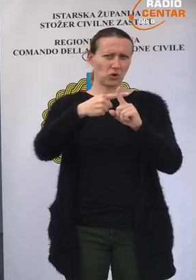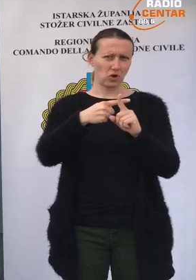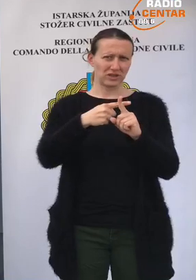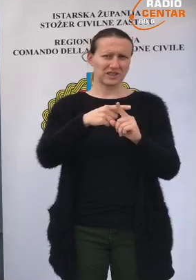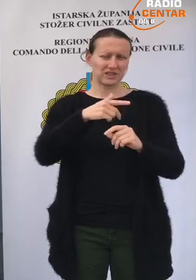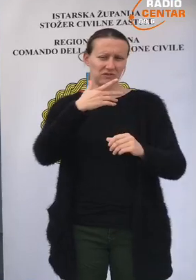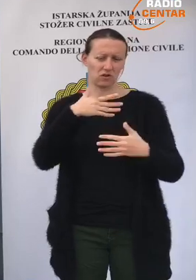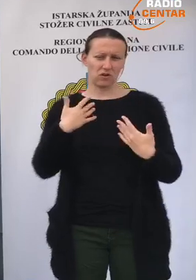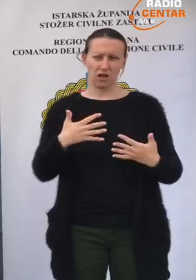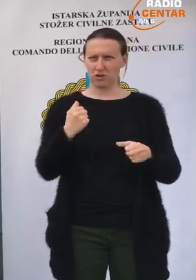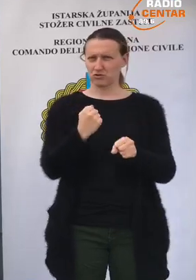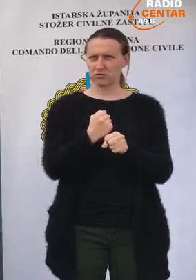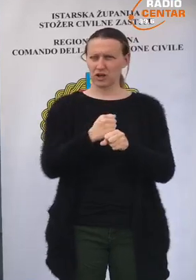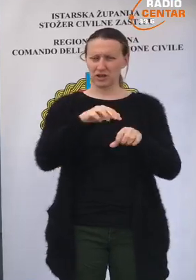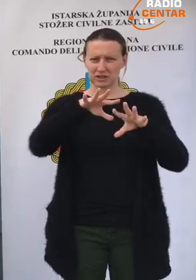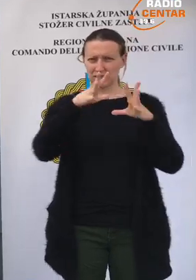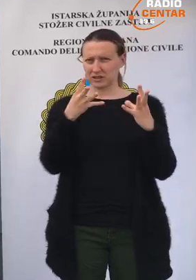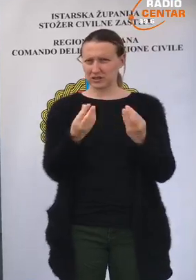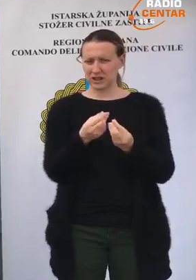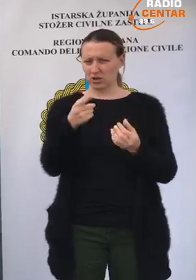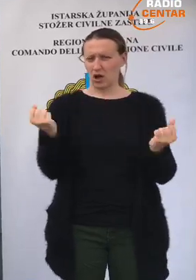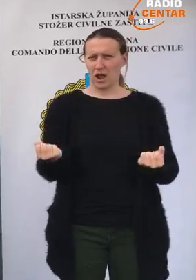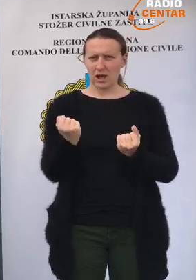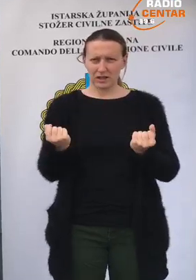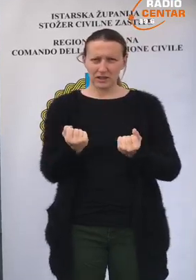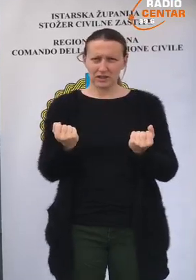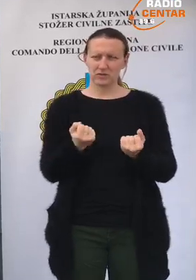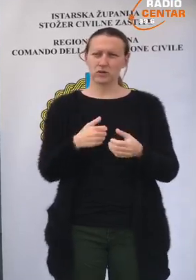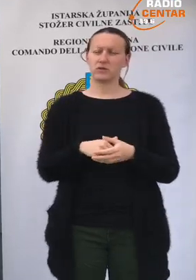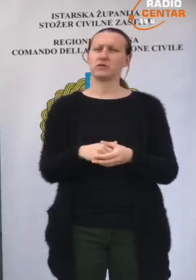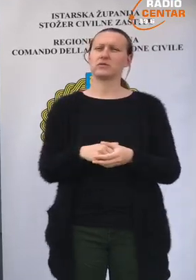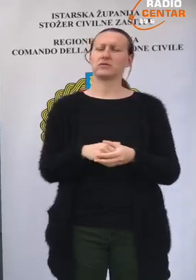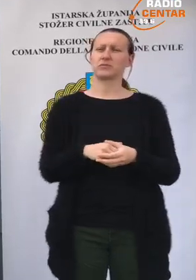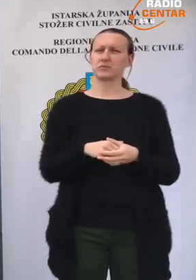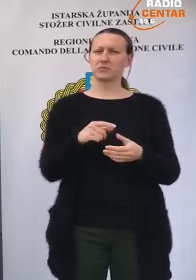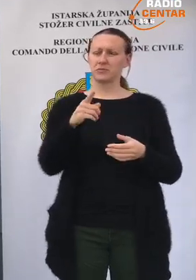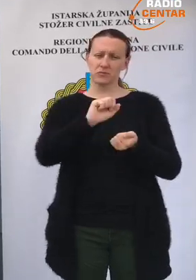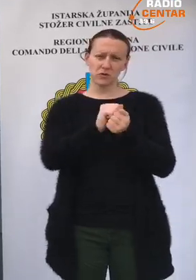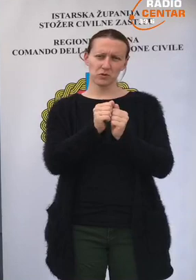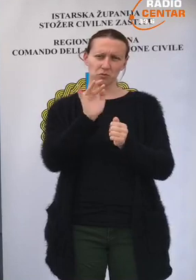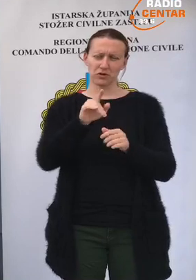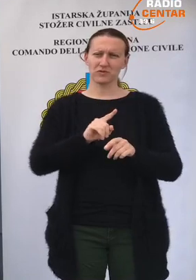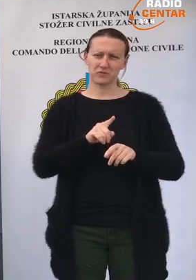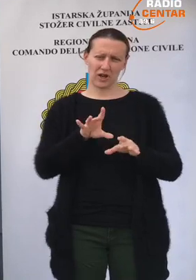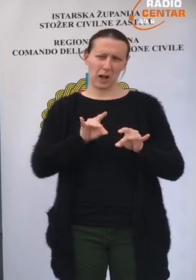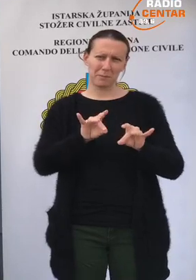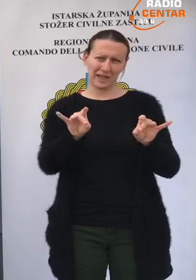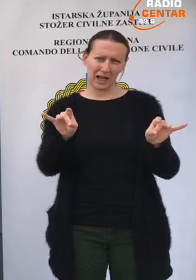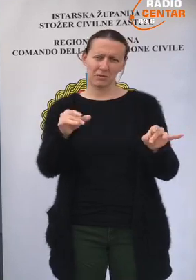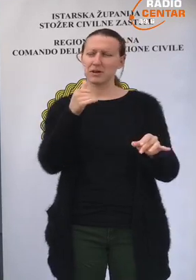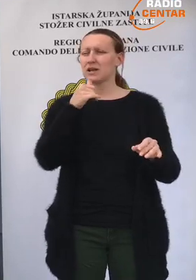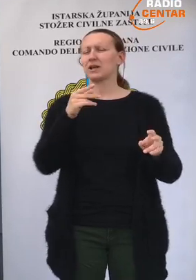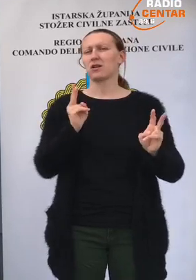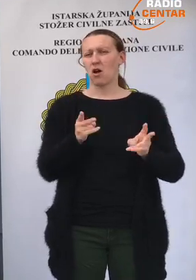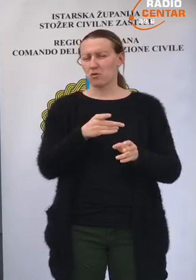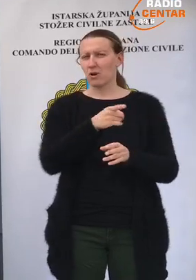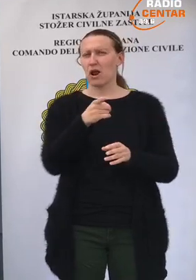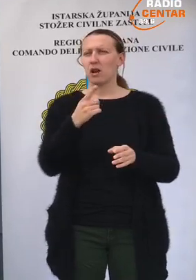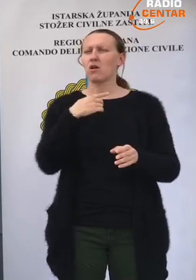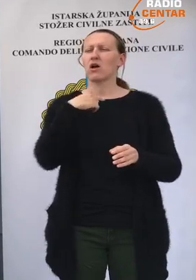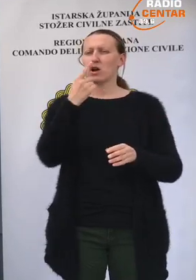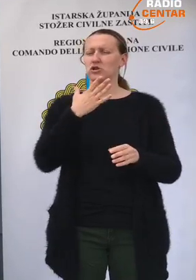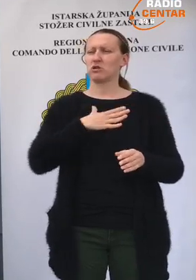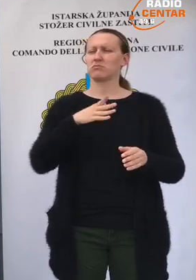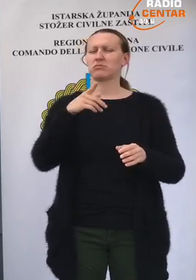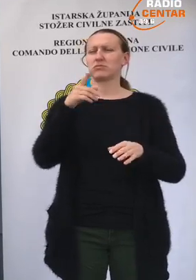dalje, znači cijeloj aktivnosti oko borbe protiv epidemije i normalno ističem